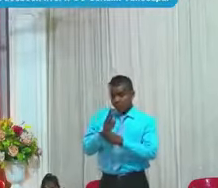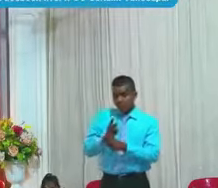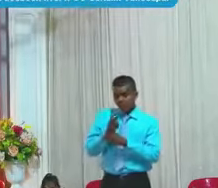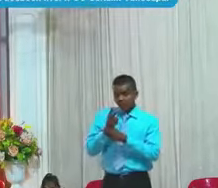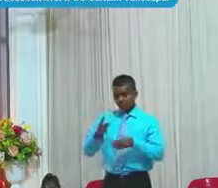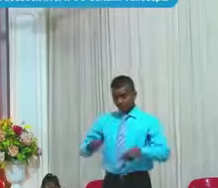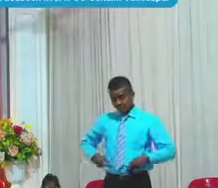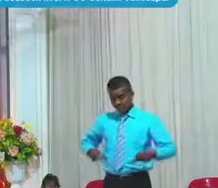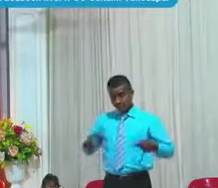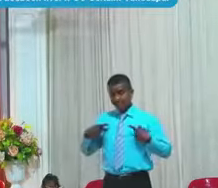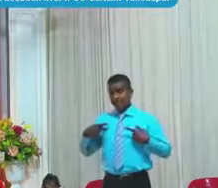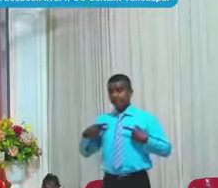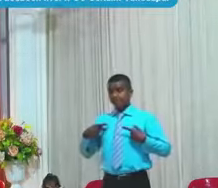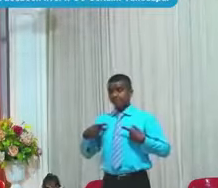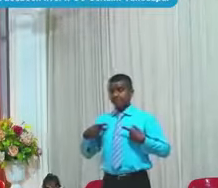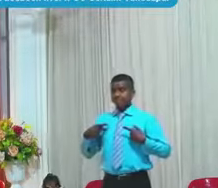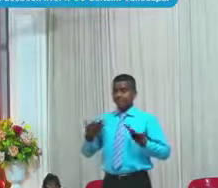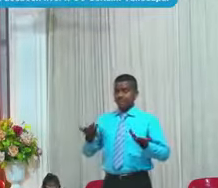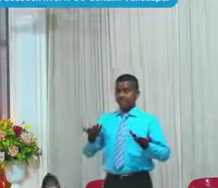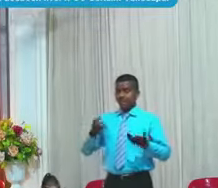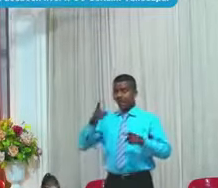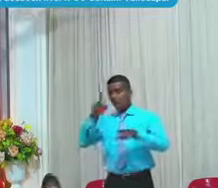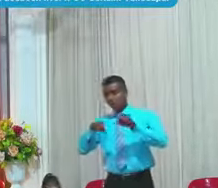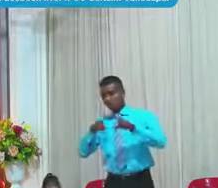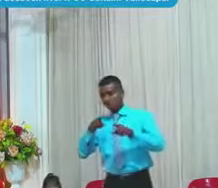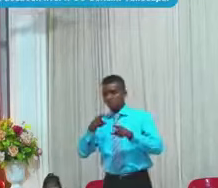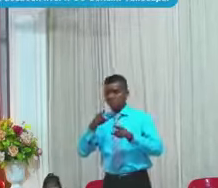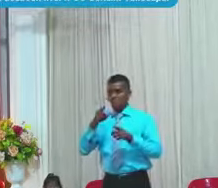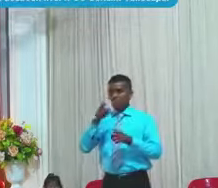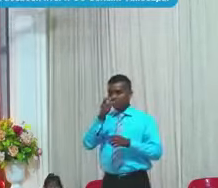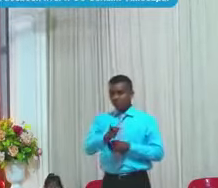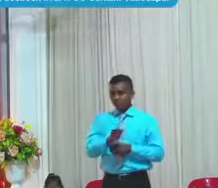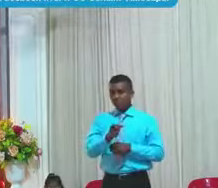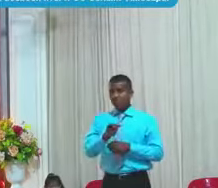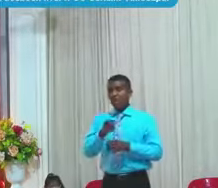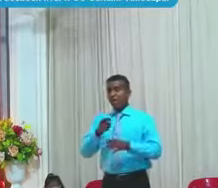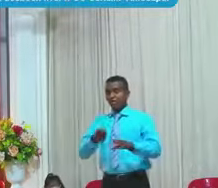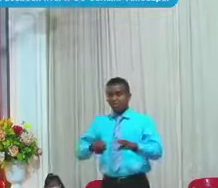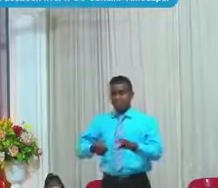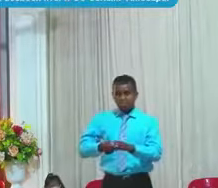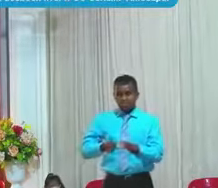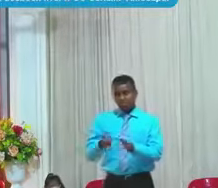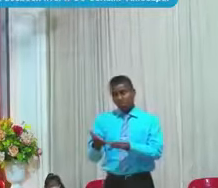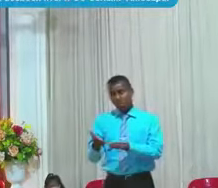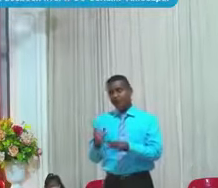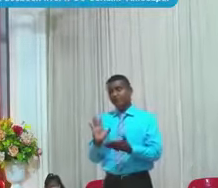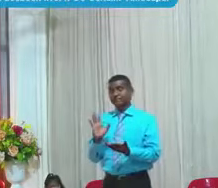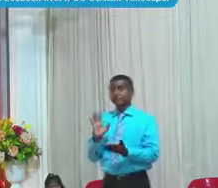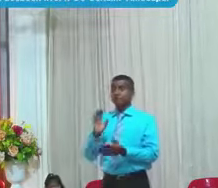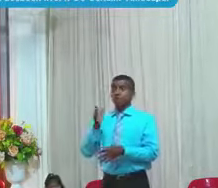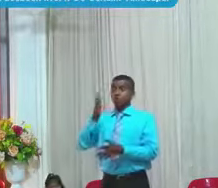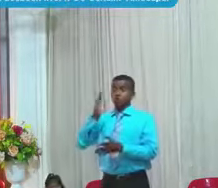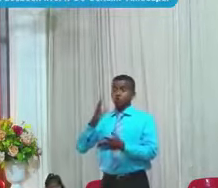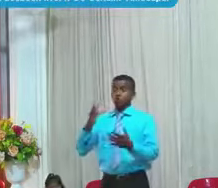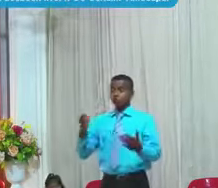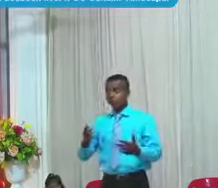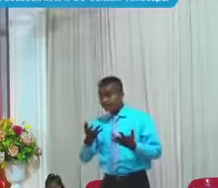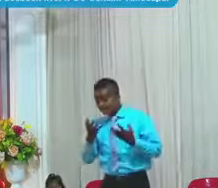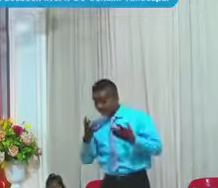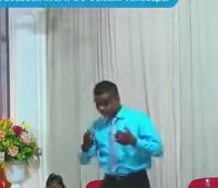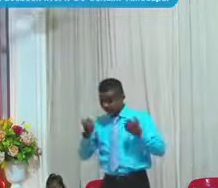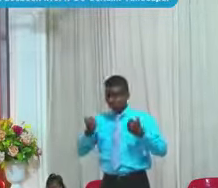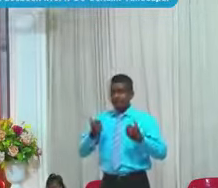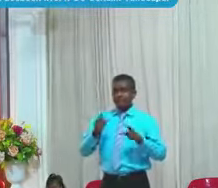que perezca a espada También sobre su cama es castigado con dolor fuerte En todos sus